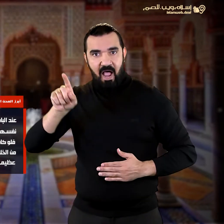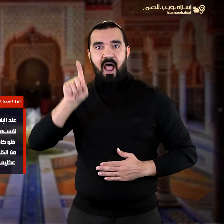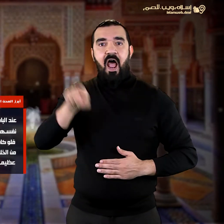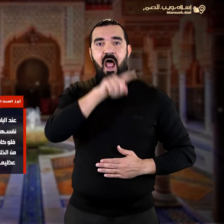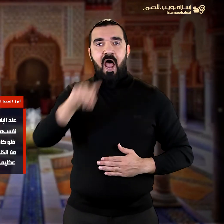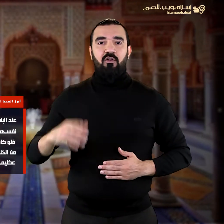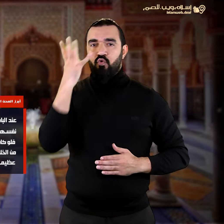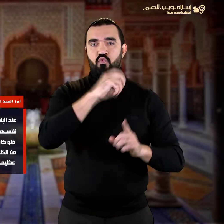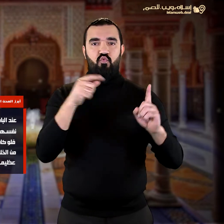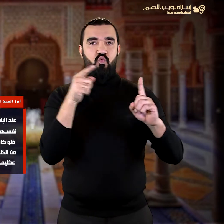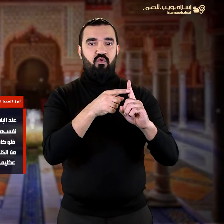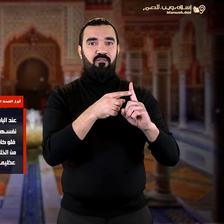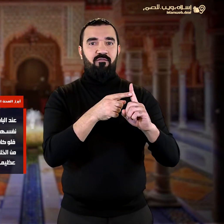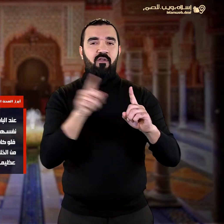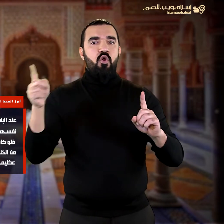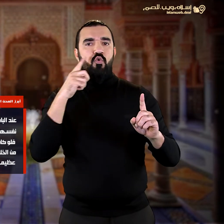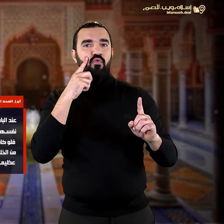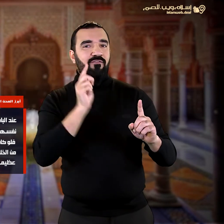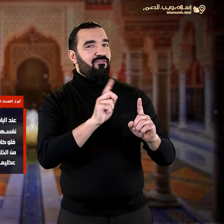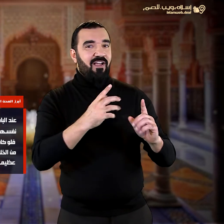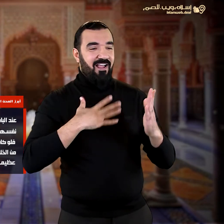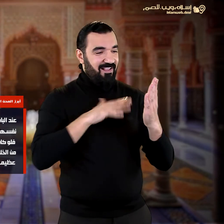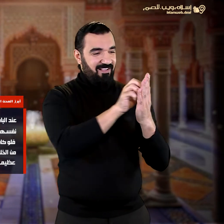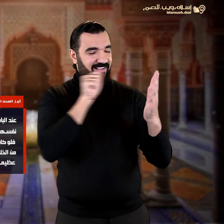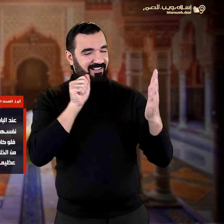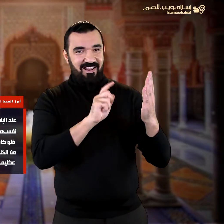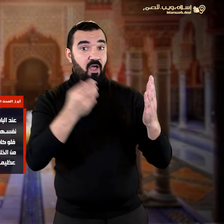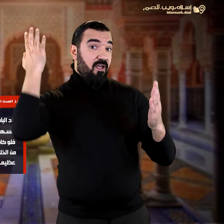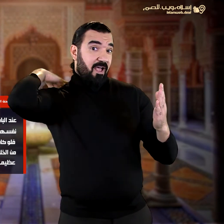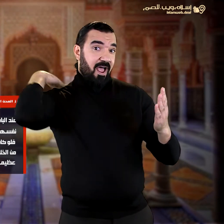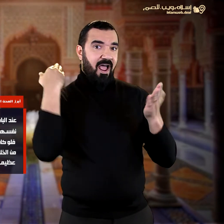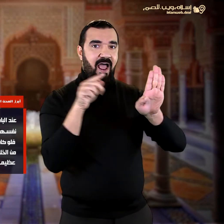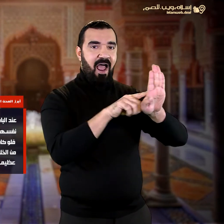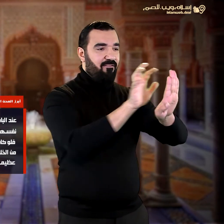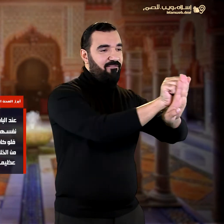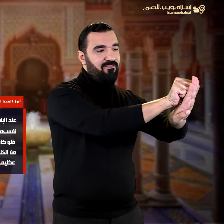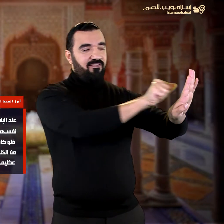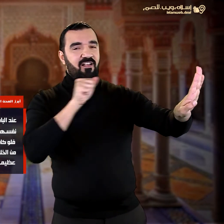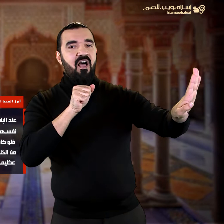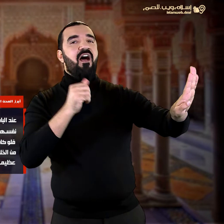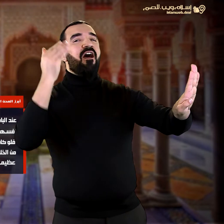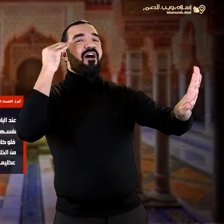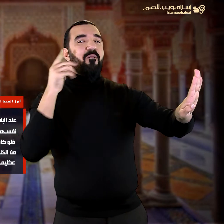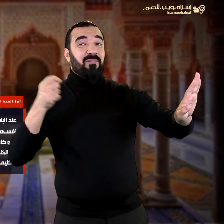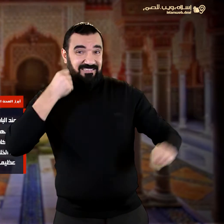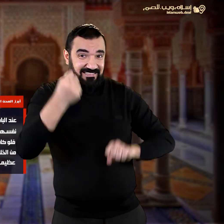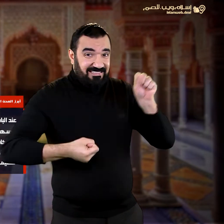لكن خرق القميص من الخلف مما يدل على أن يوسف بريء